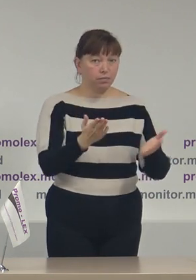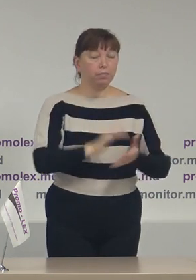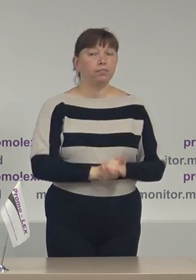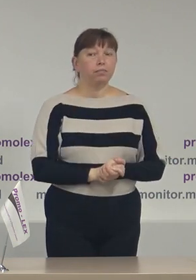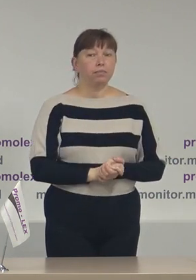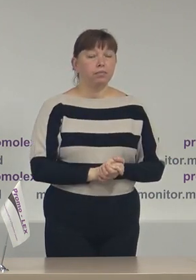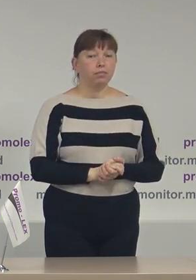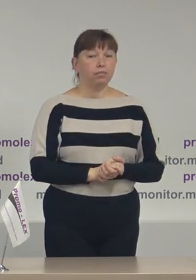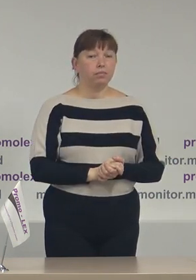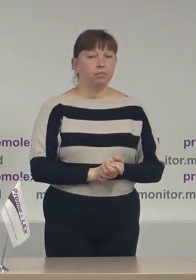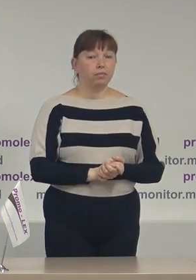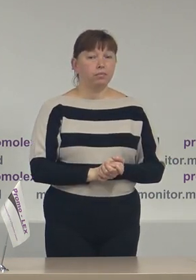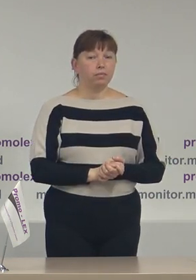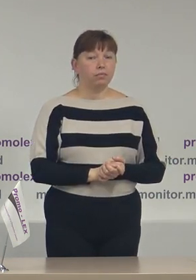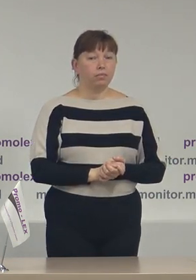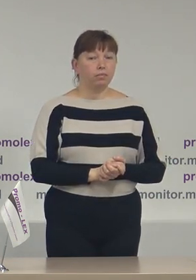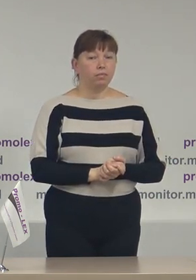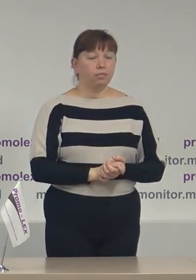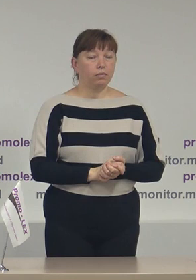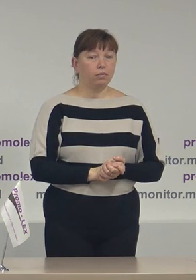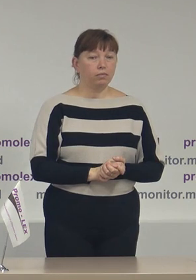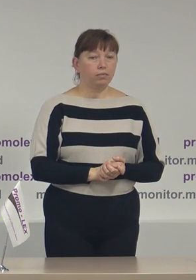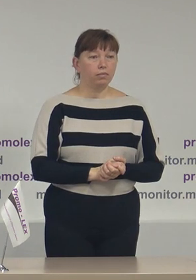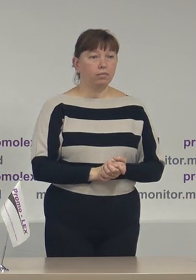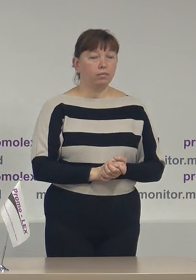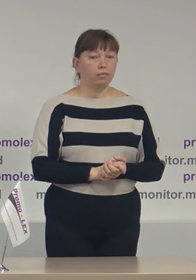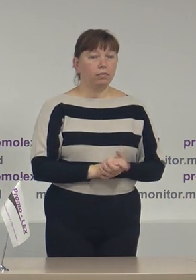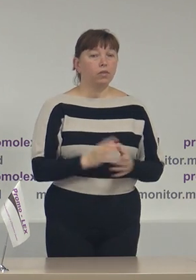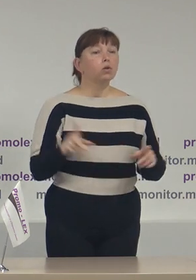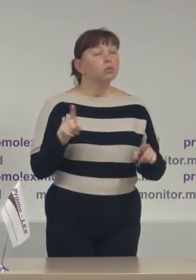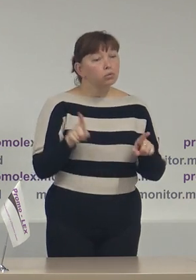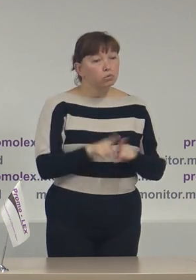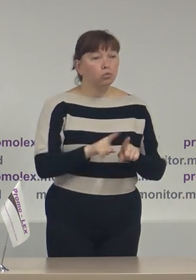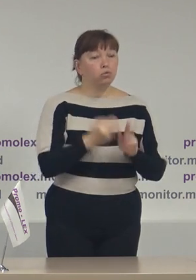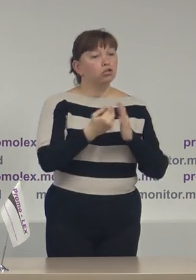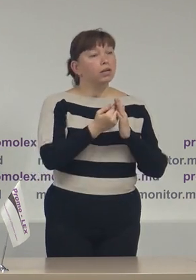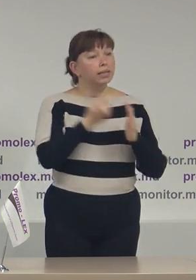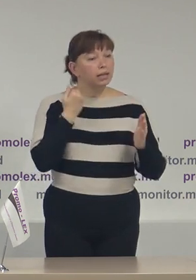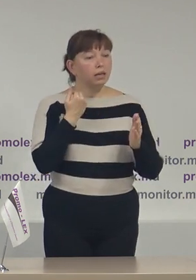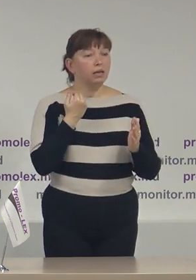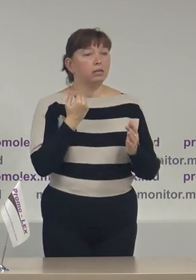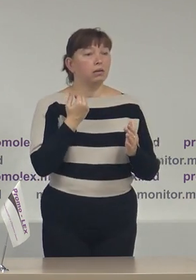în această conferință de preasă. Totuși, înainte de a